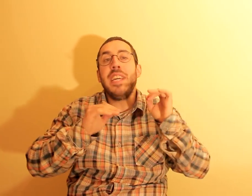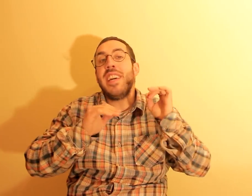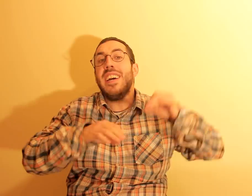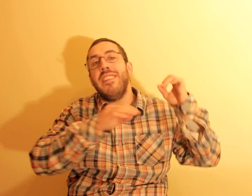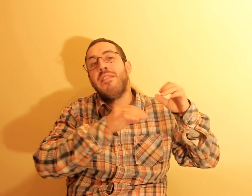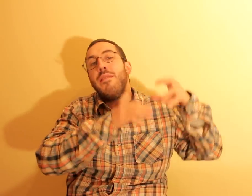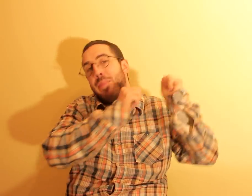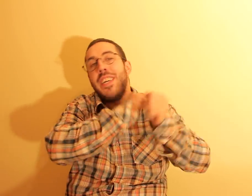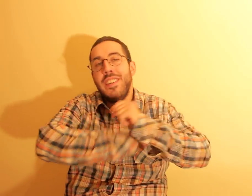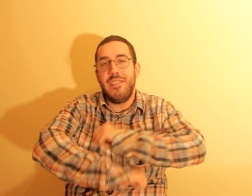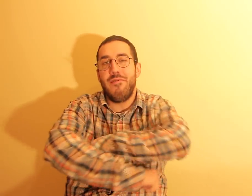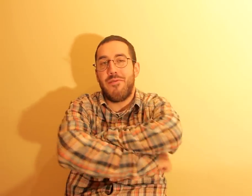Briga entre Paídos.